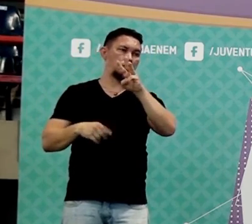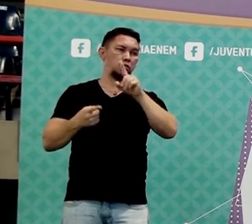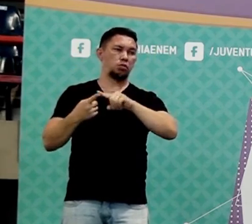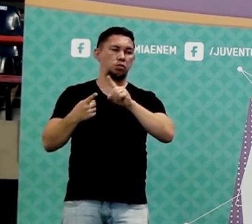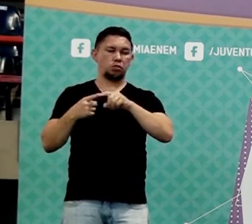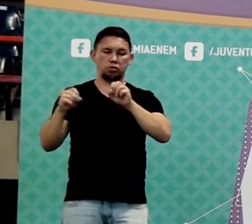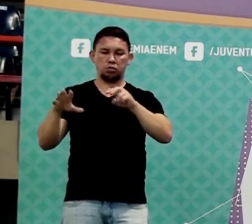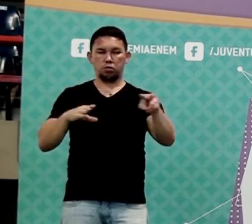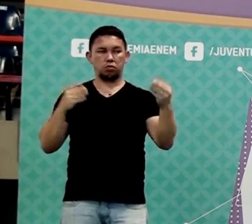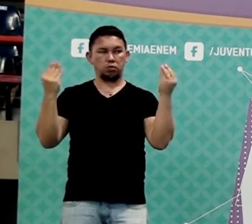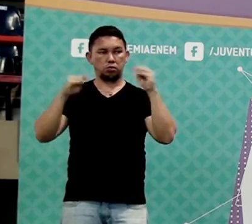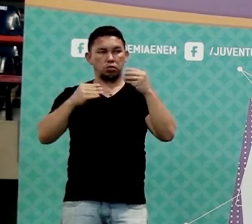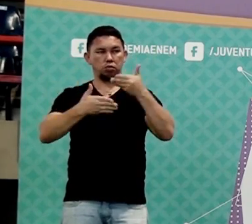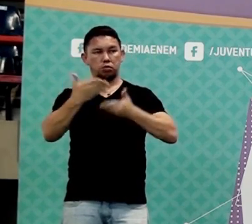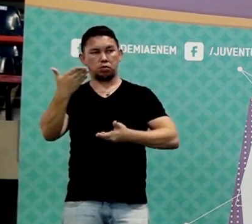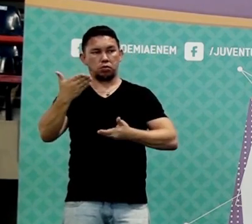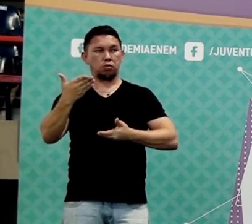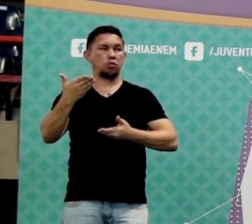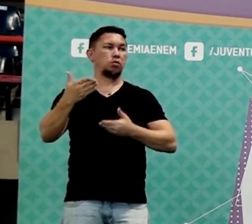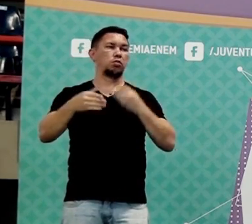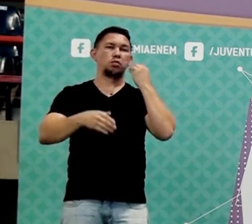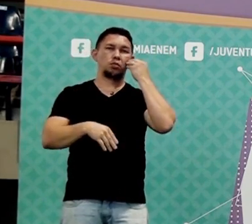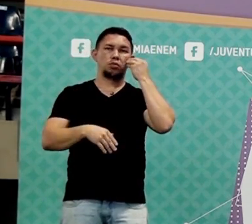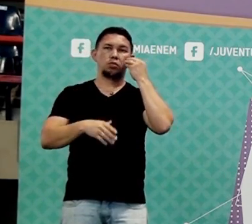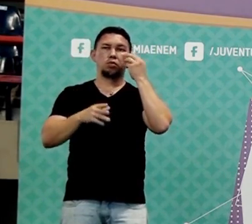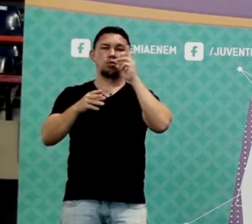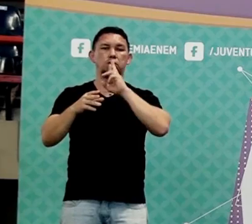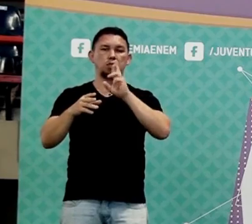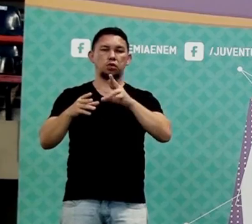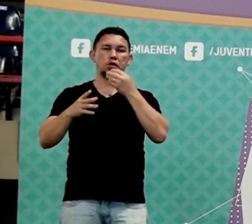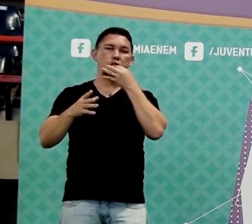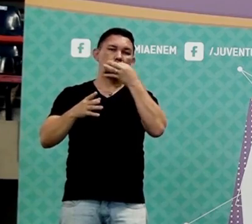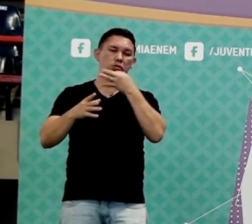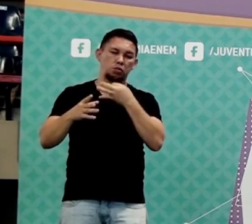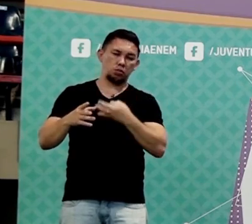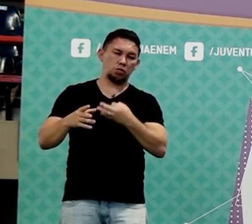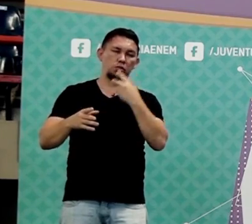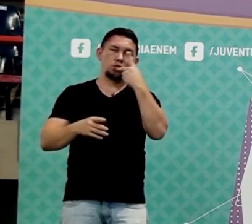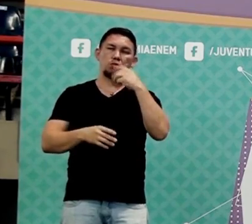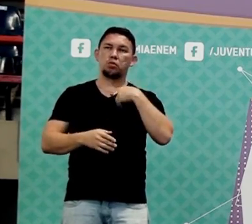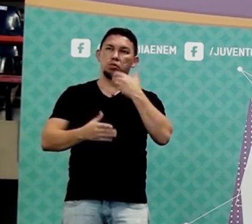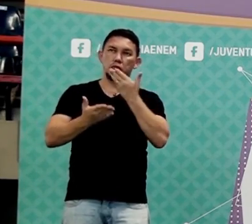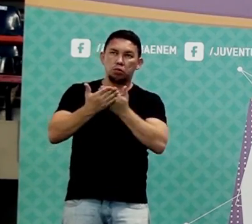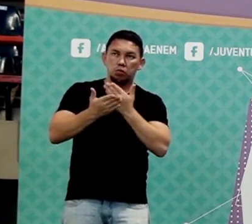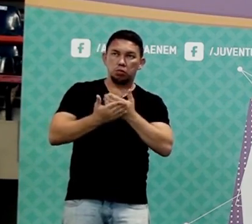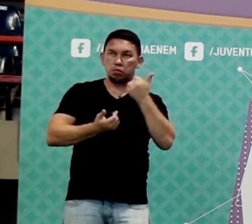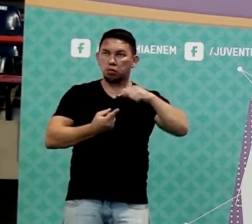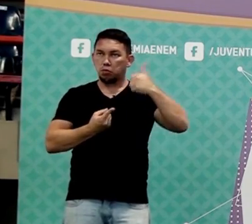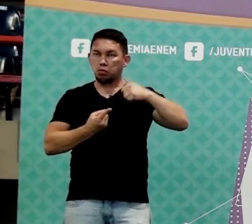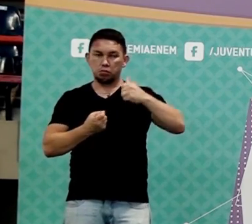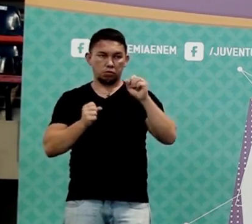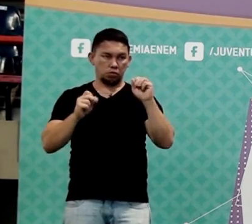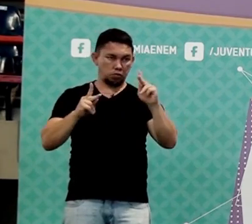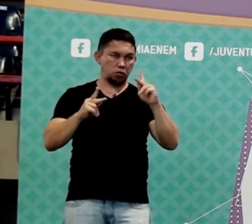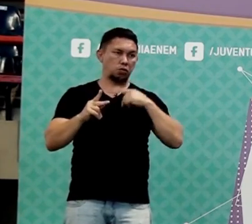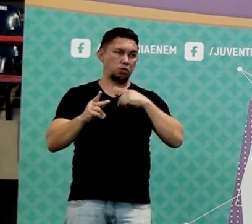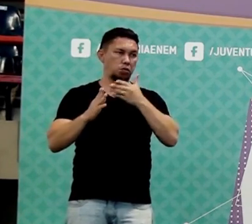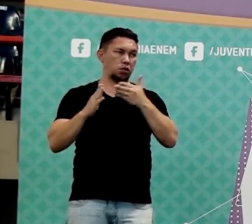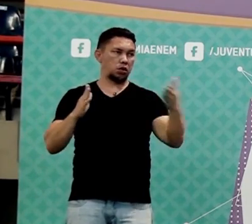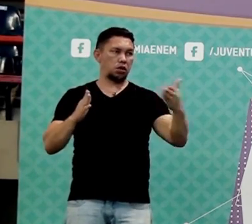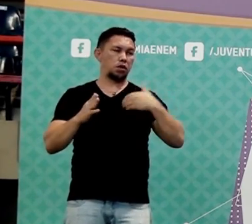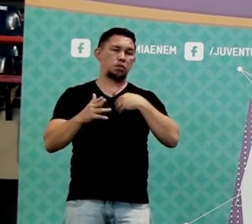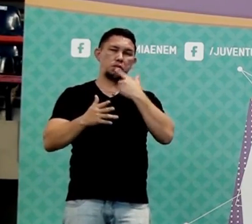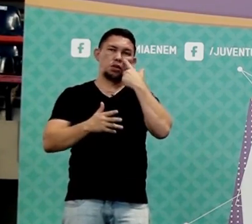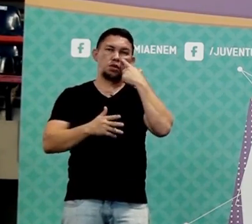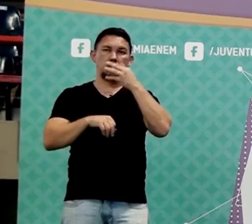postar essa semana a prova do simulado com as questões comentadas. Pra que vocês possam estudar por ele também nas férias, tá? Esse